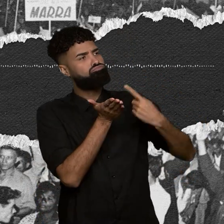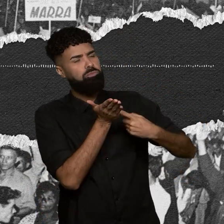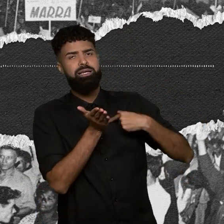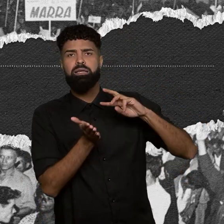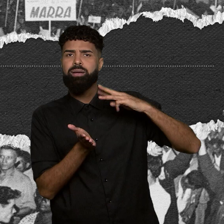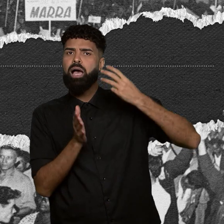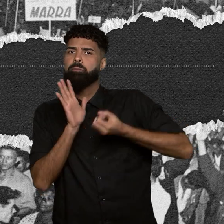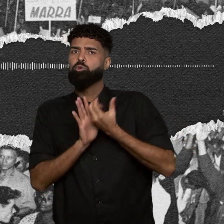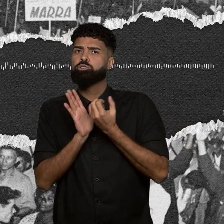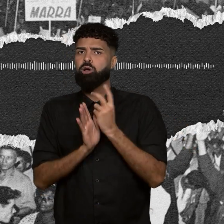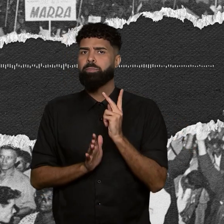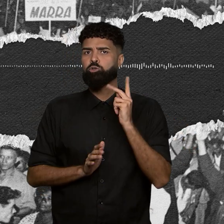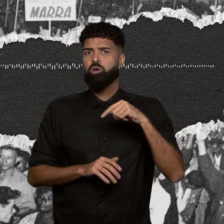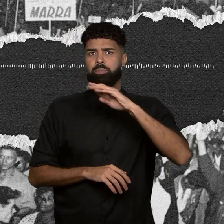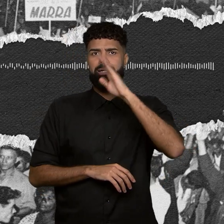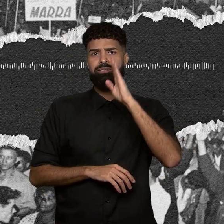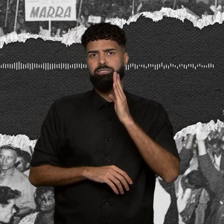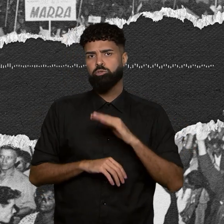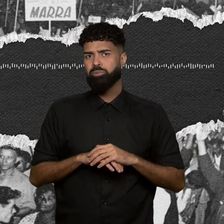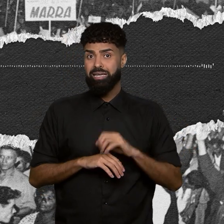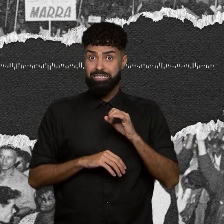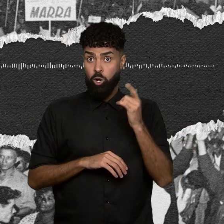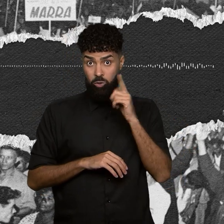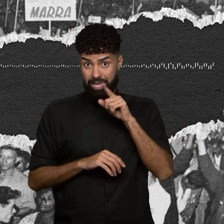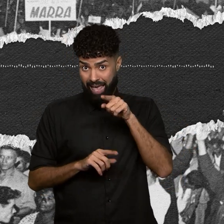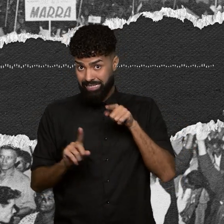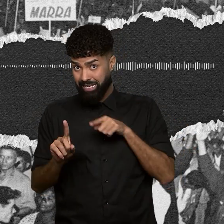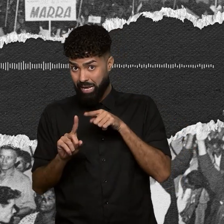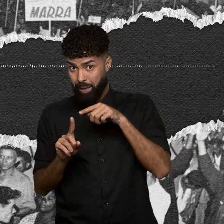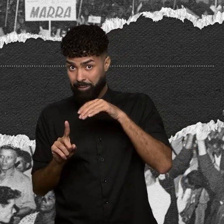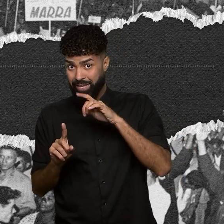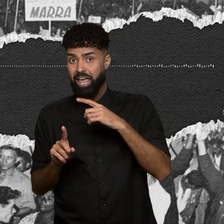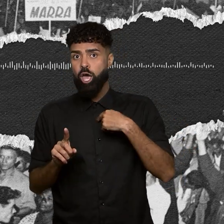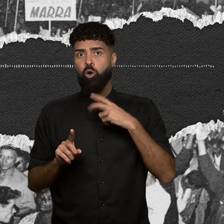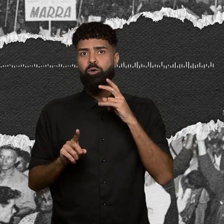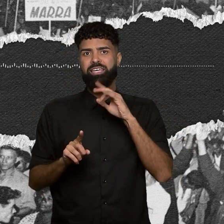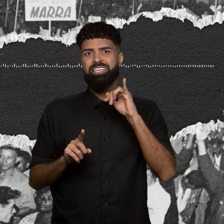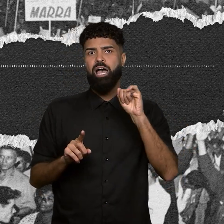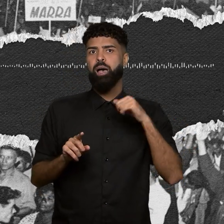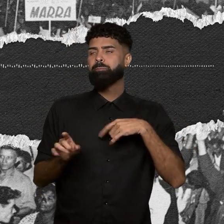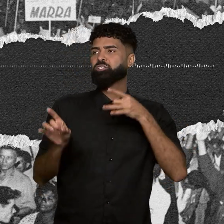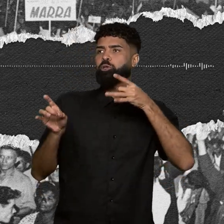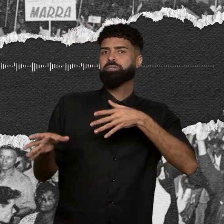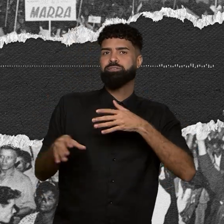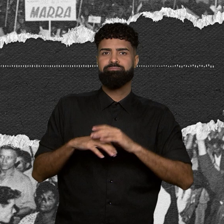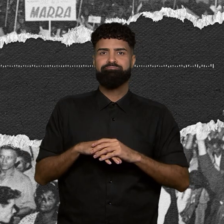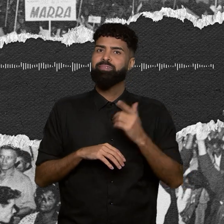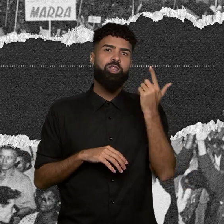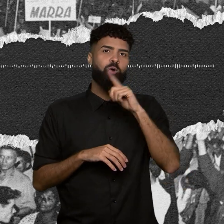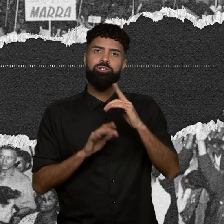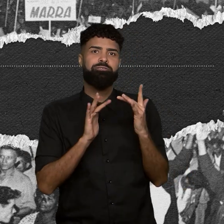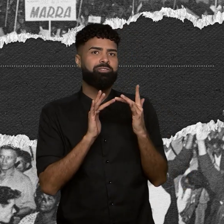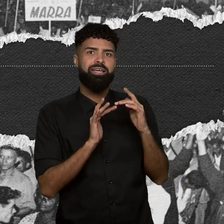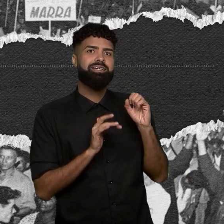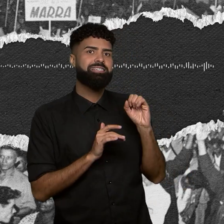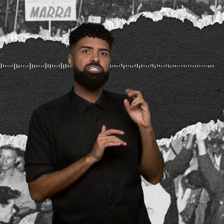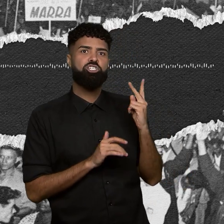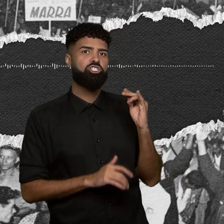no Brasil. Se atingisse essa meta, ia pedir demissão. Nós não conseguimos contato com Shijiai Kuecki, mas em